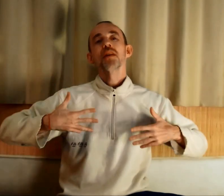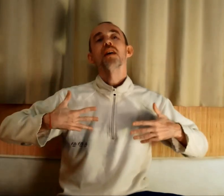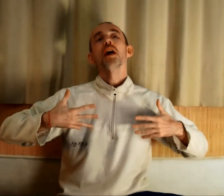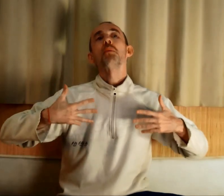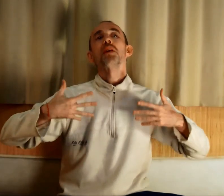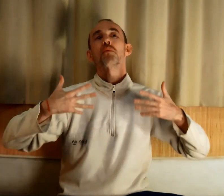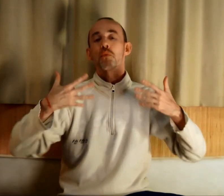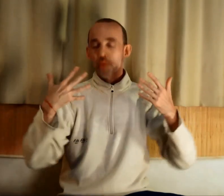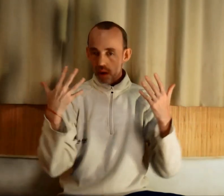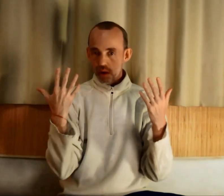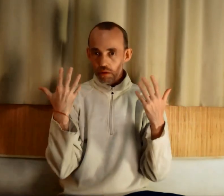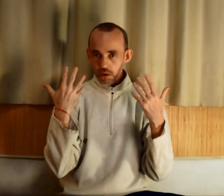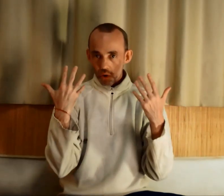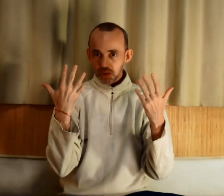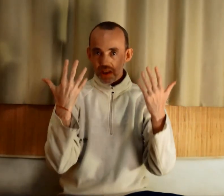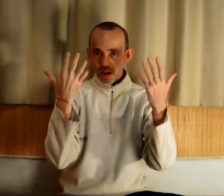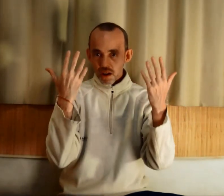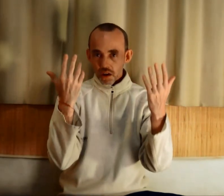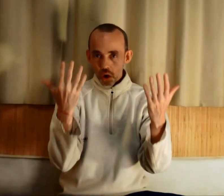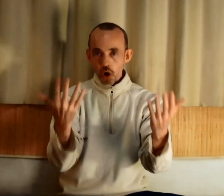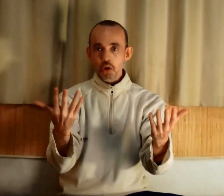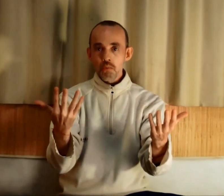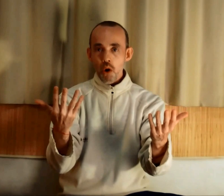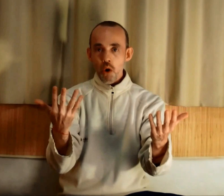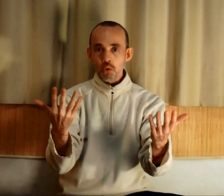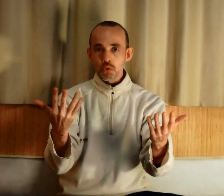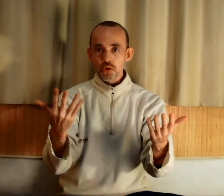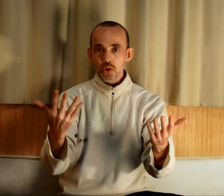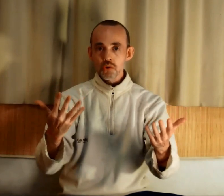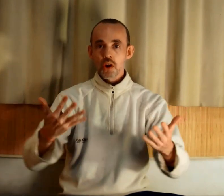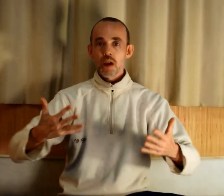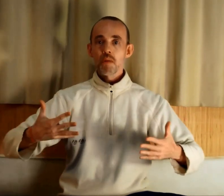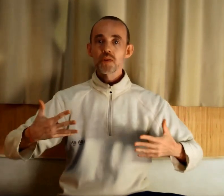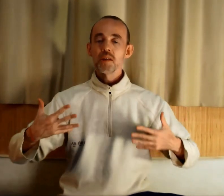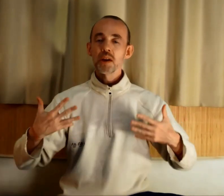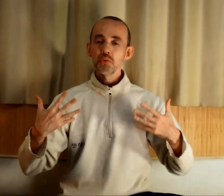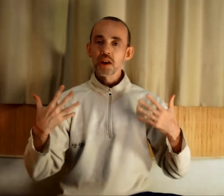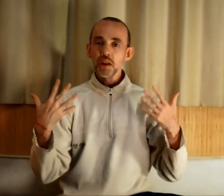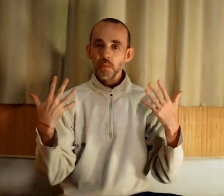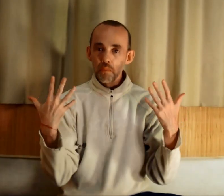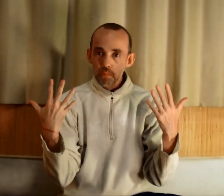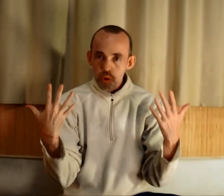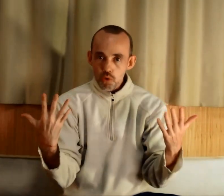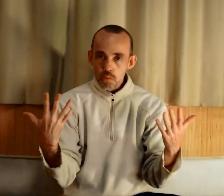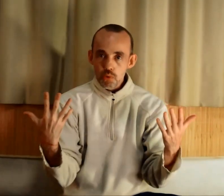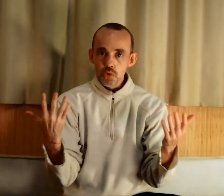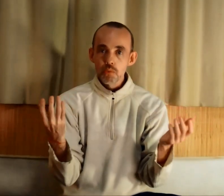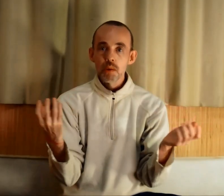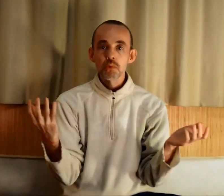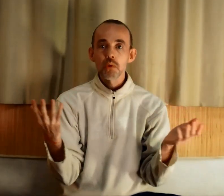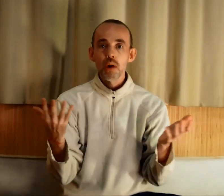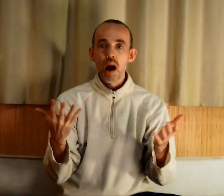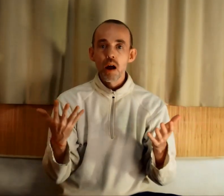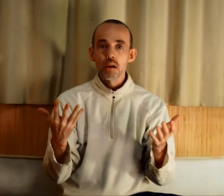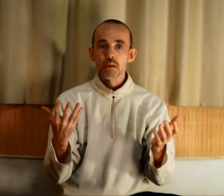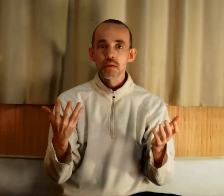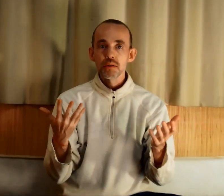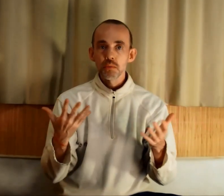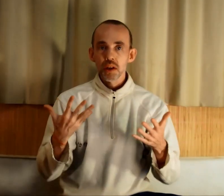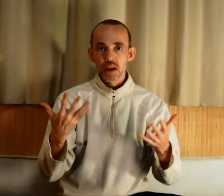va vous faire grandir, grandement en conscience, vous allez maturer beaucoup plus, de même que, si vous voulez